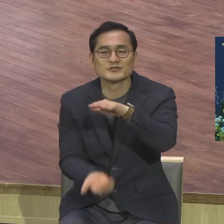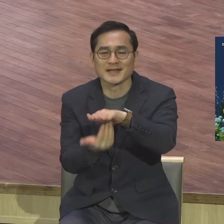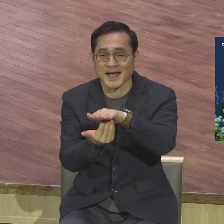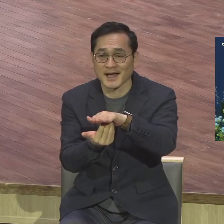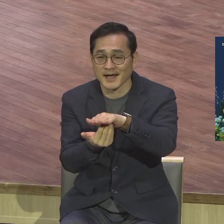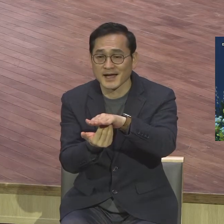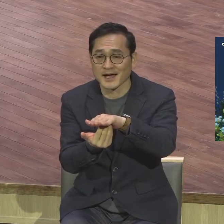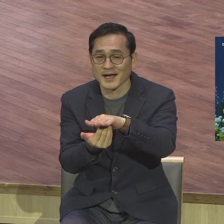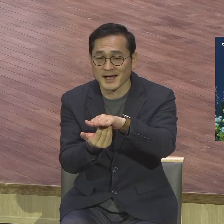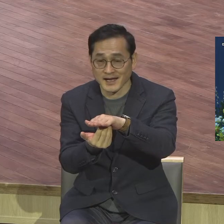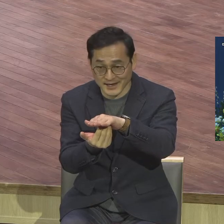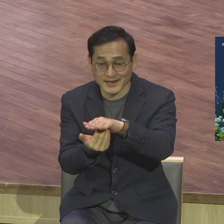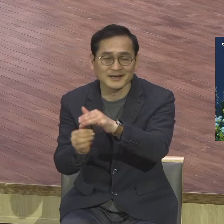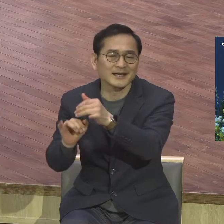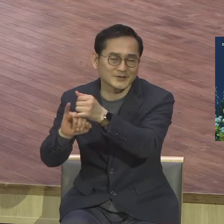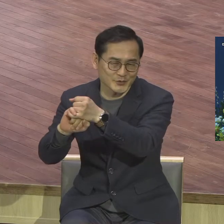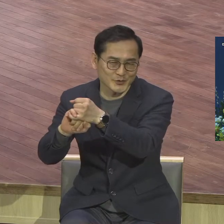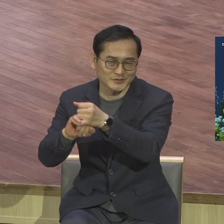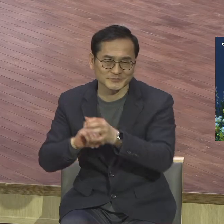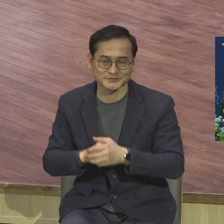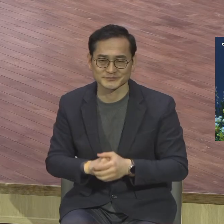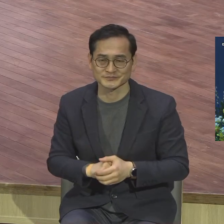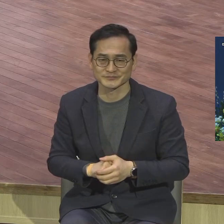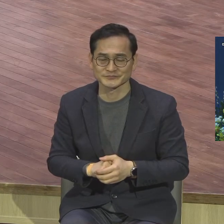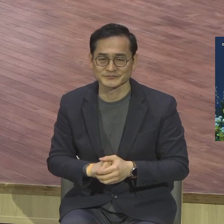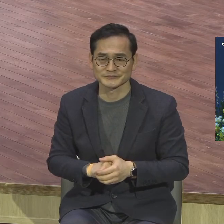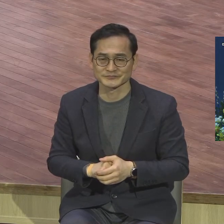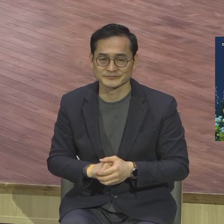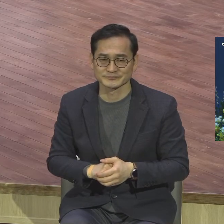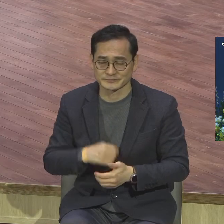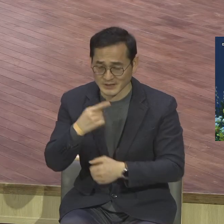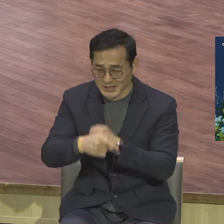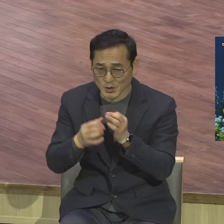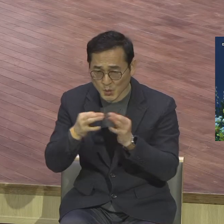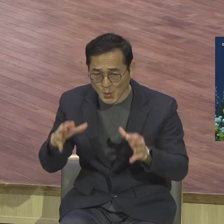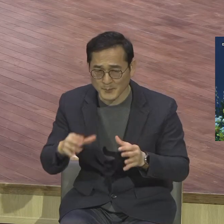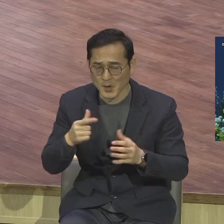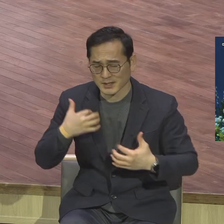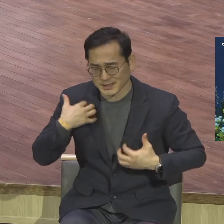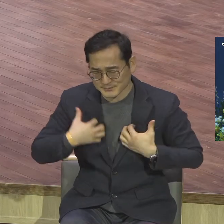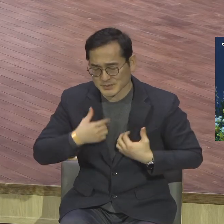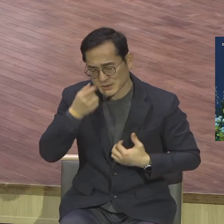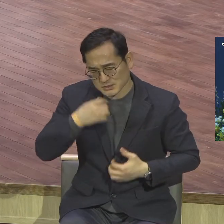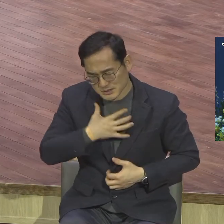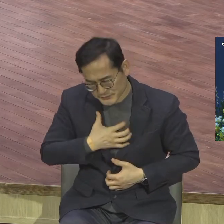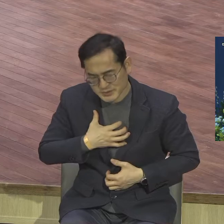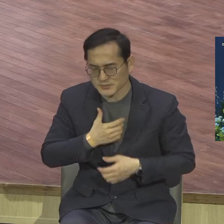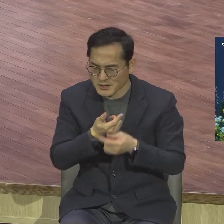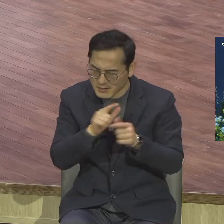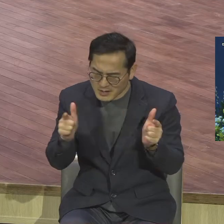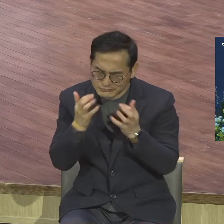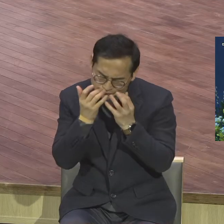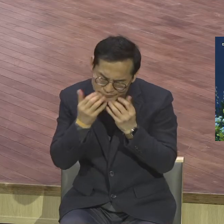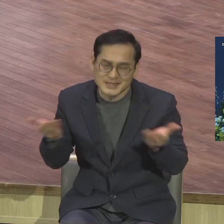올 한 해 여러분의 삶 속에 다양한 일이 있었을 것입니다 기쁜 일도 있었고 슬픈 일도 있었을 것입니다